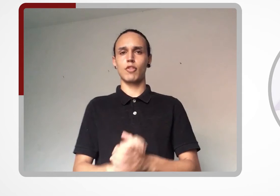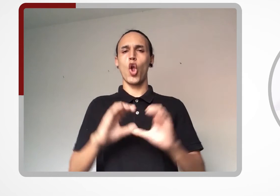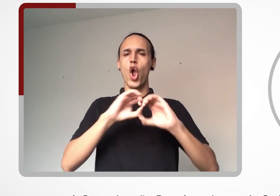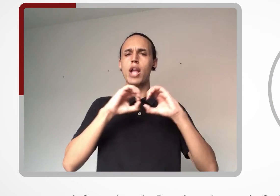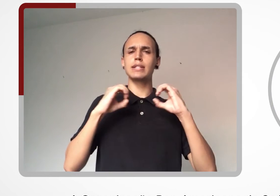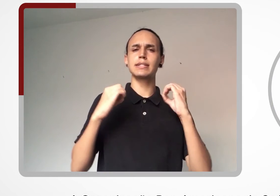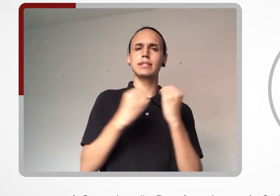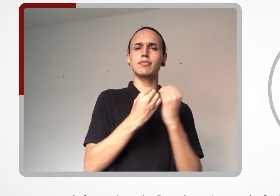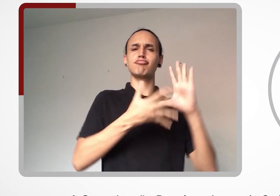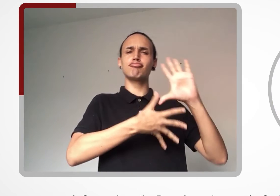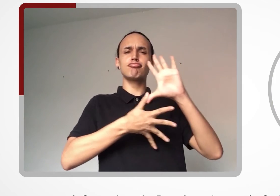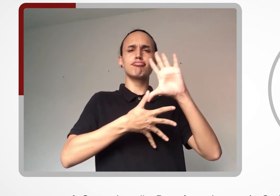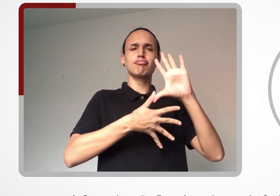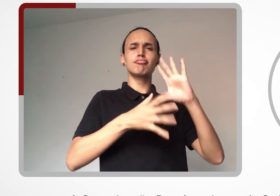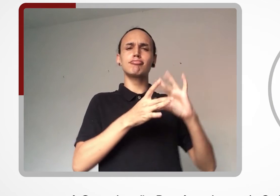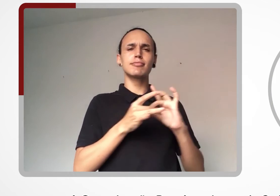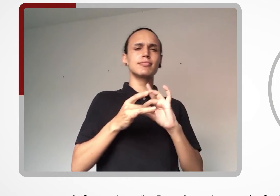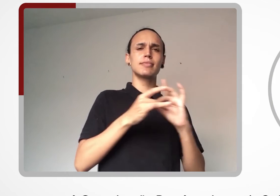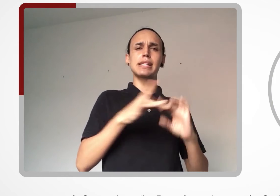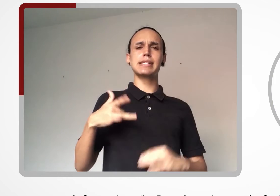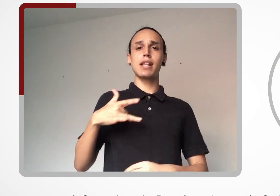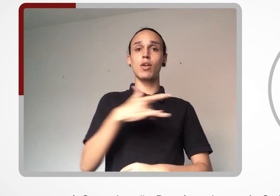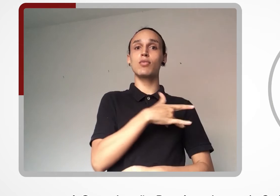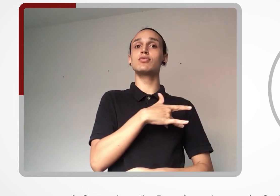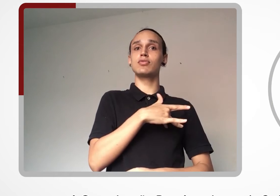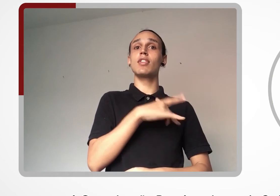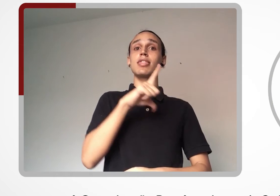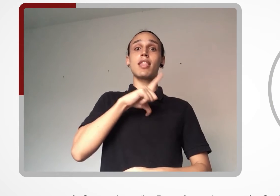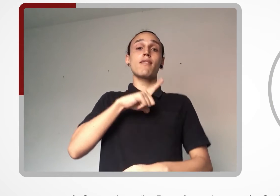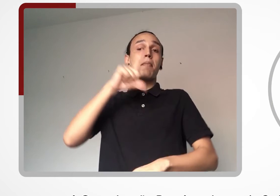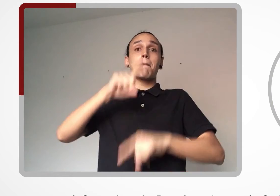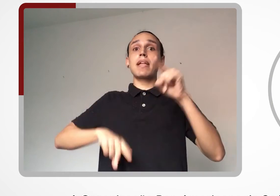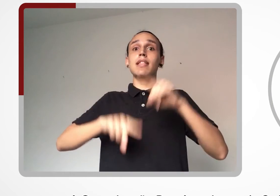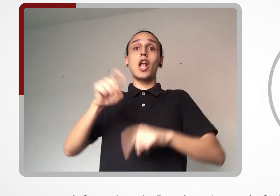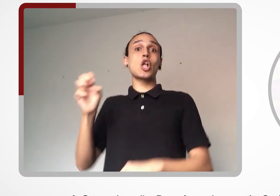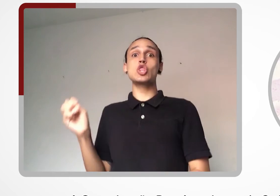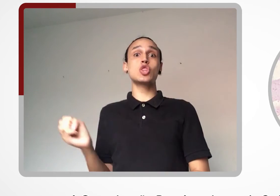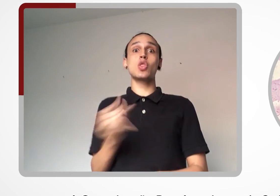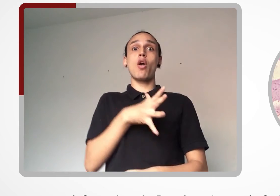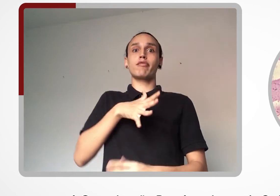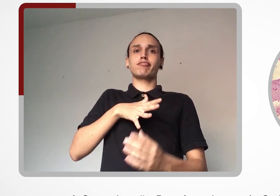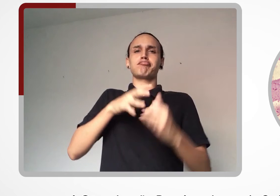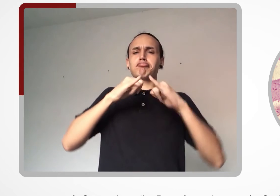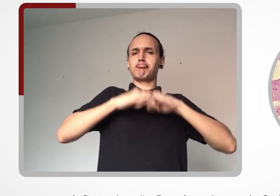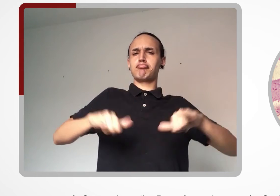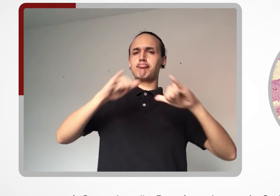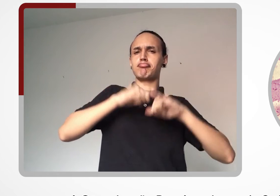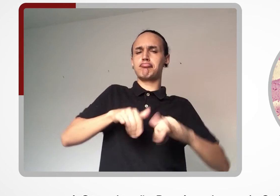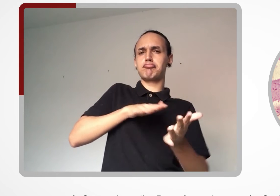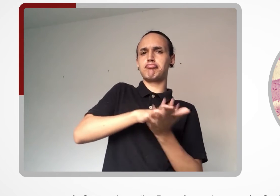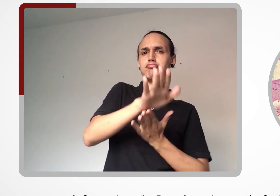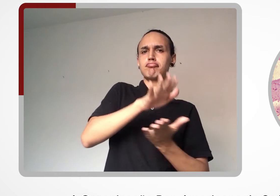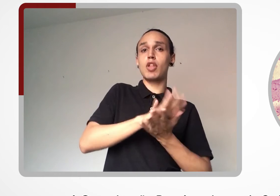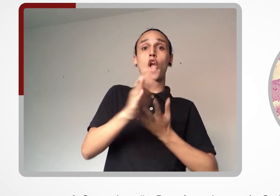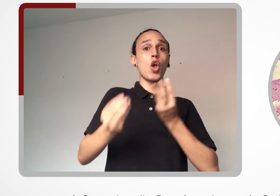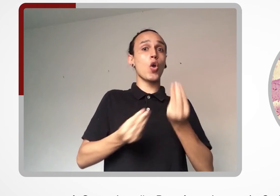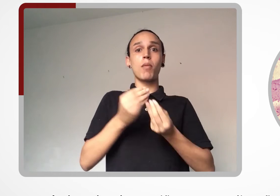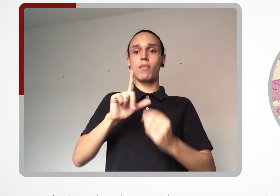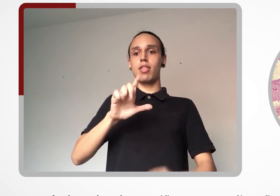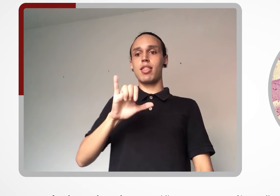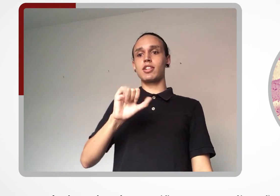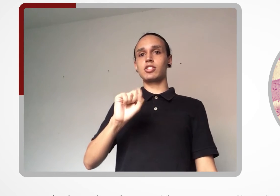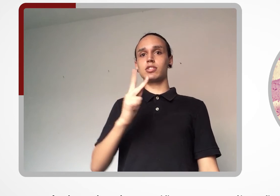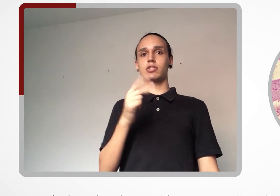A Organização Pan-Americana da Saúde publicou um material inédito sobre a leishmaniose nas Américas.